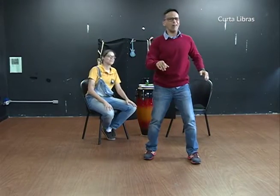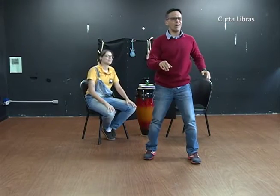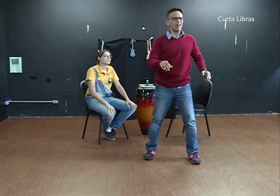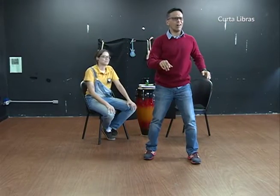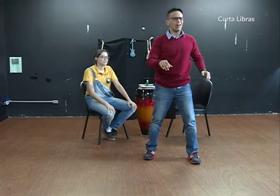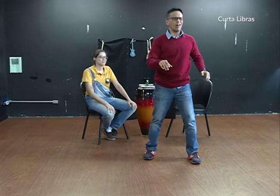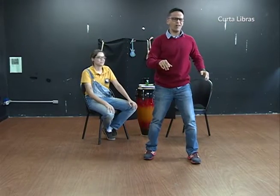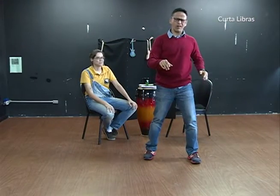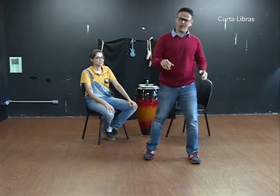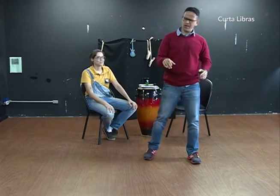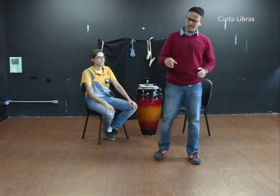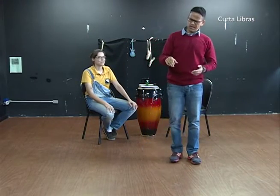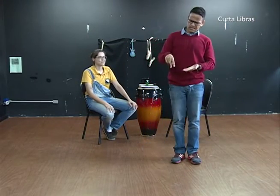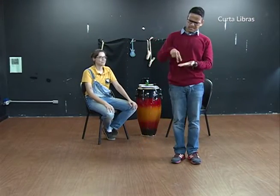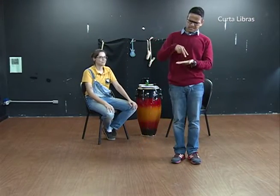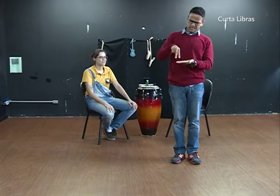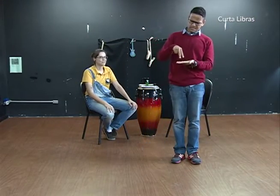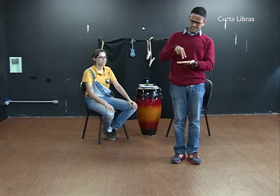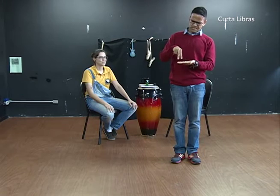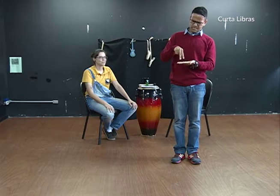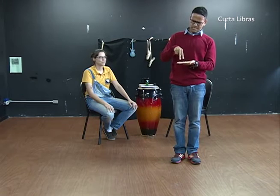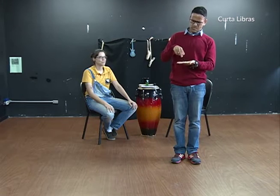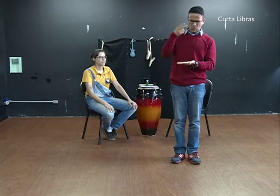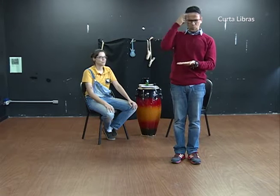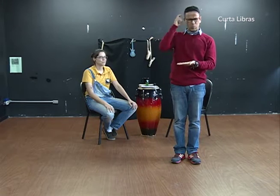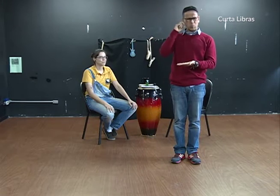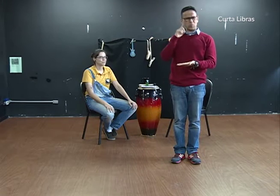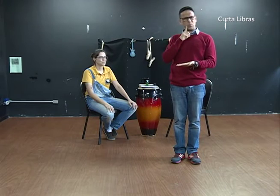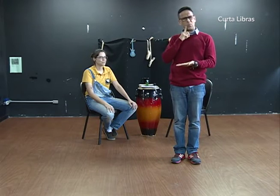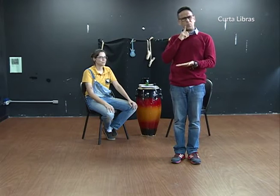A CIDADE Dança e Cultura Surda